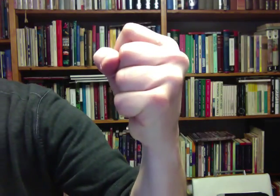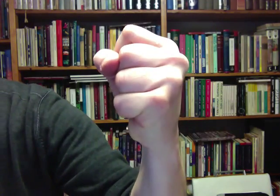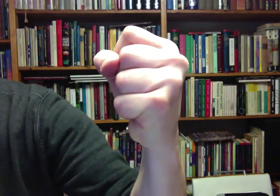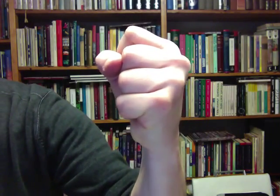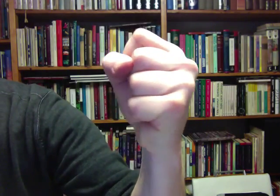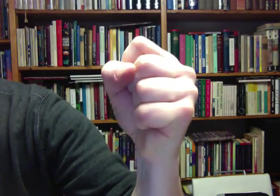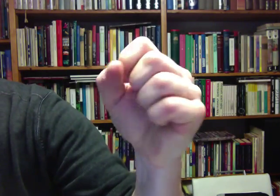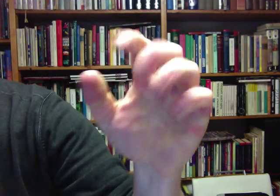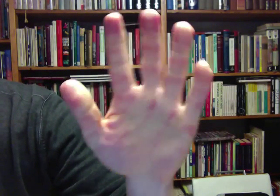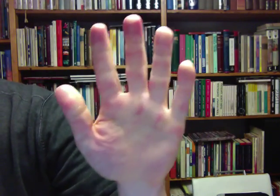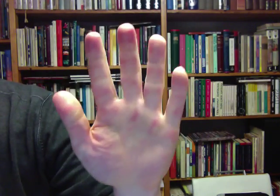tapaa.